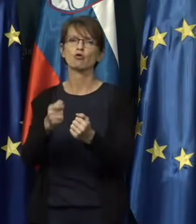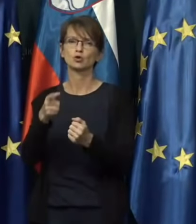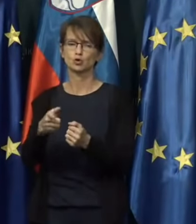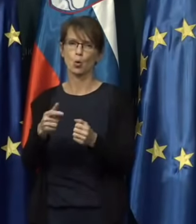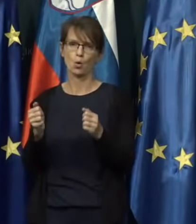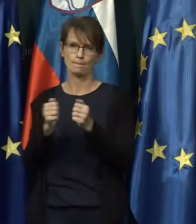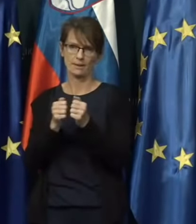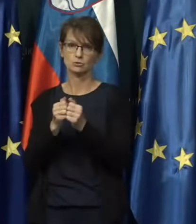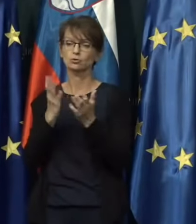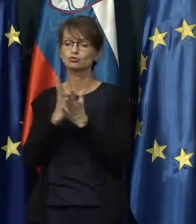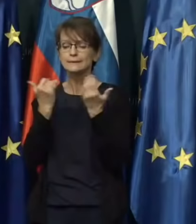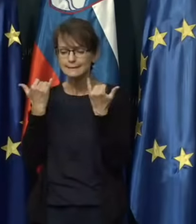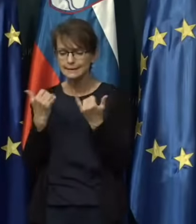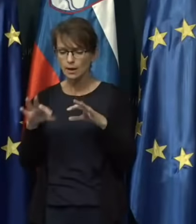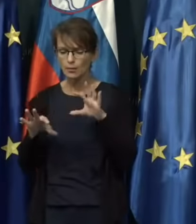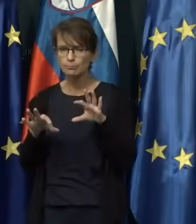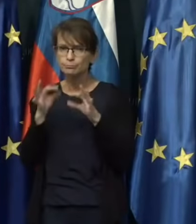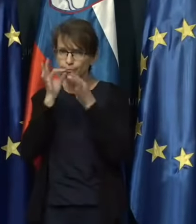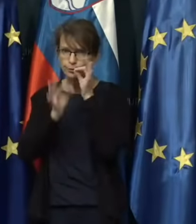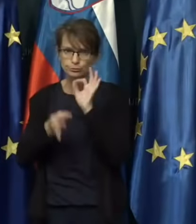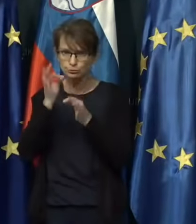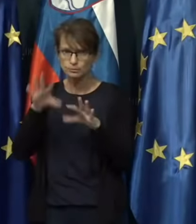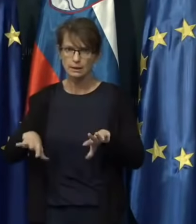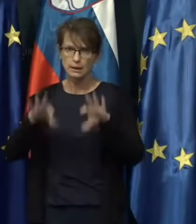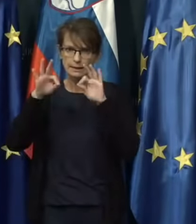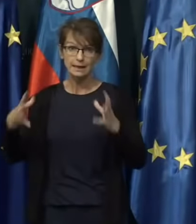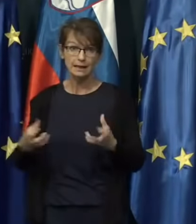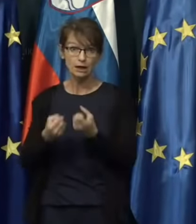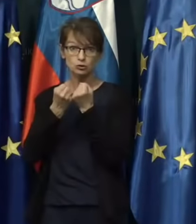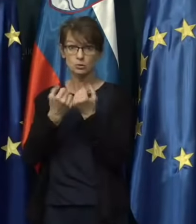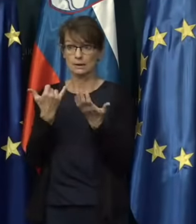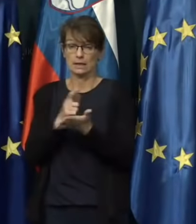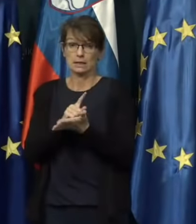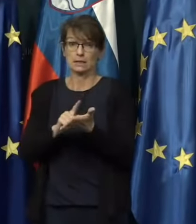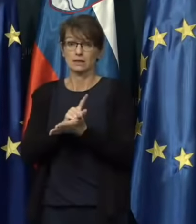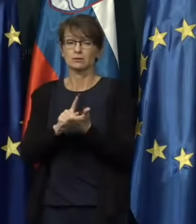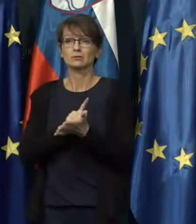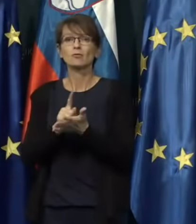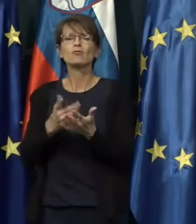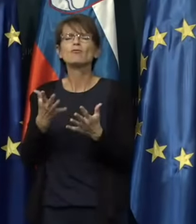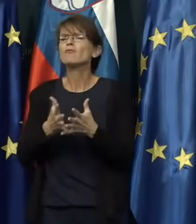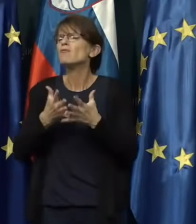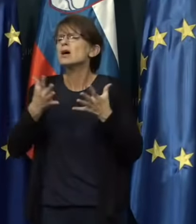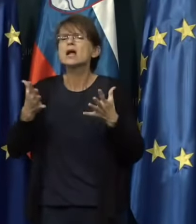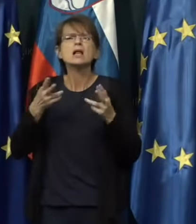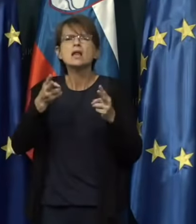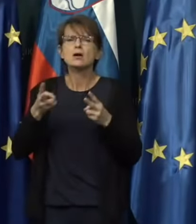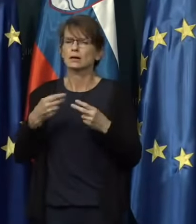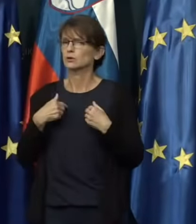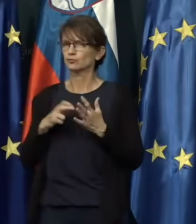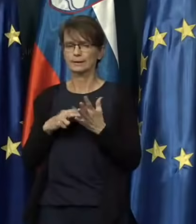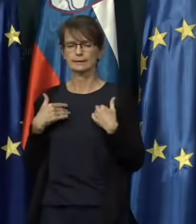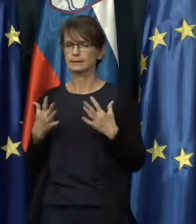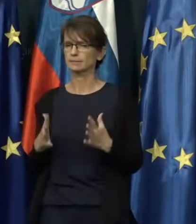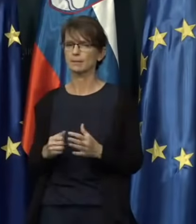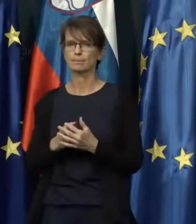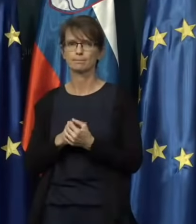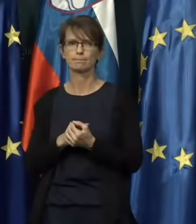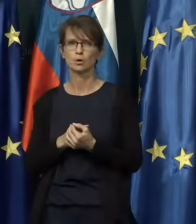že zdaj poskušamo seveda najdeti rešitev. V tem trenutku pa seveda teh velikih zmogljivosti se nimamo na razpolago še.